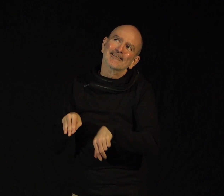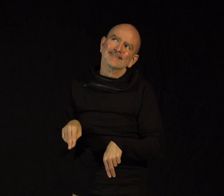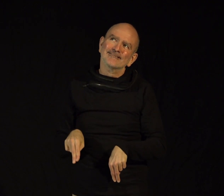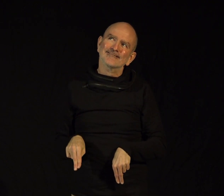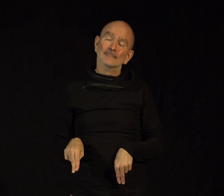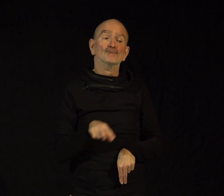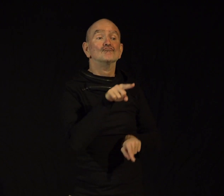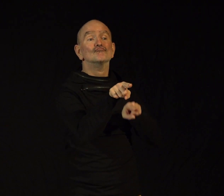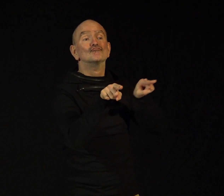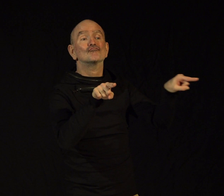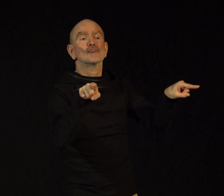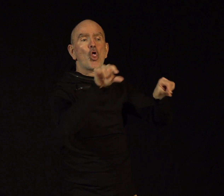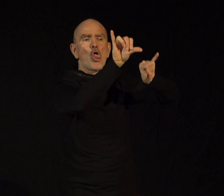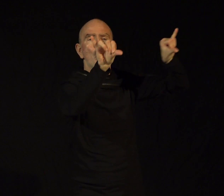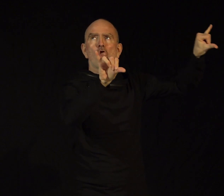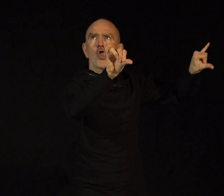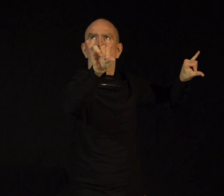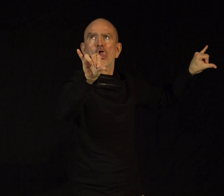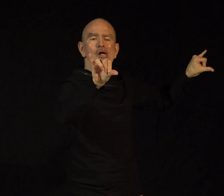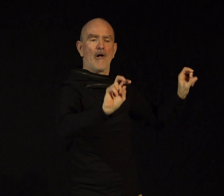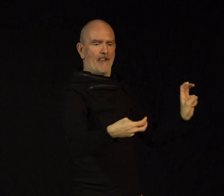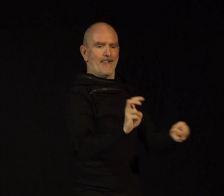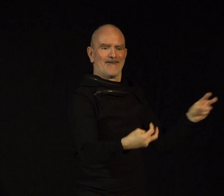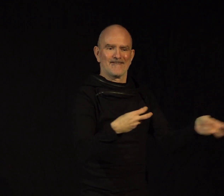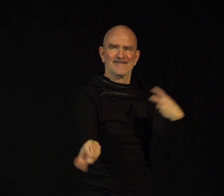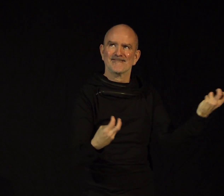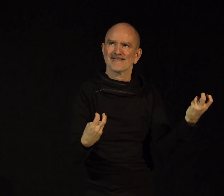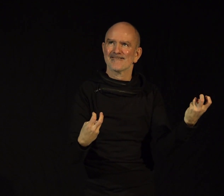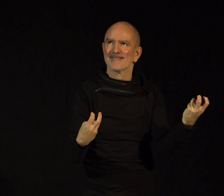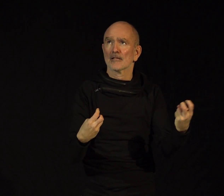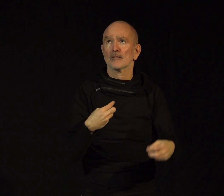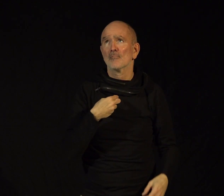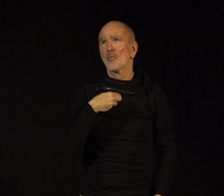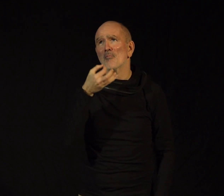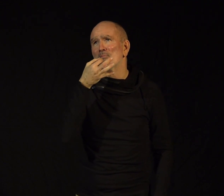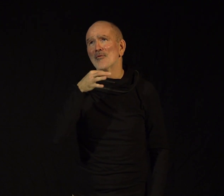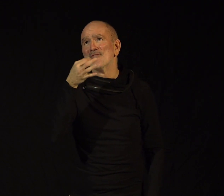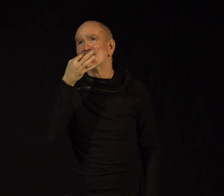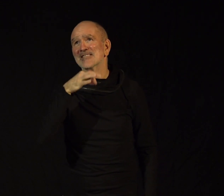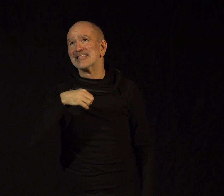Mon bon monsieur, apprenez que tout flatteur vit au dépens de celui qui l'écoute.